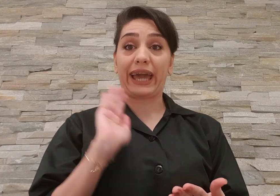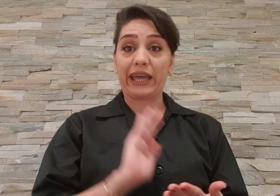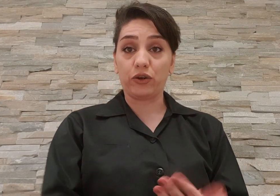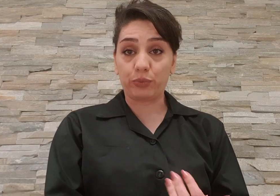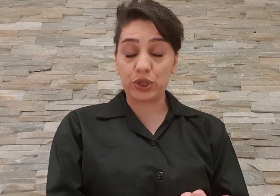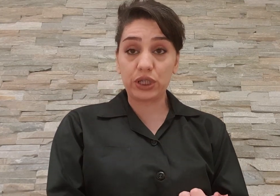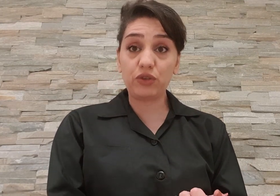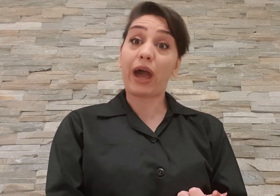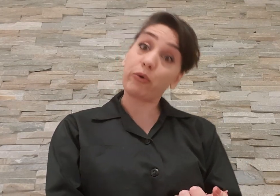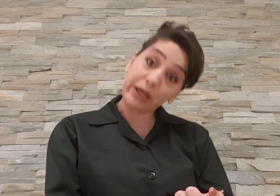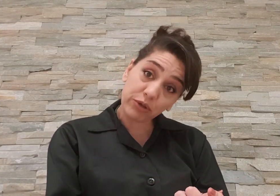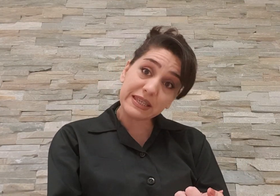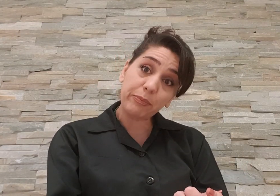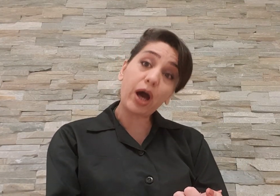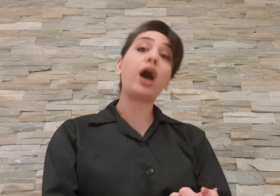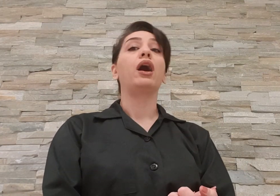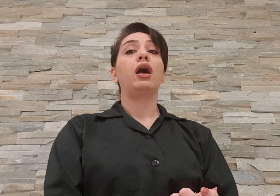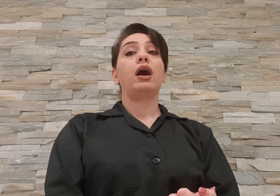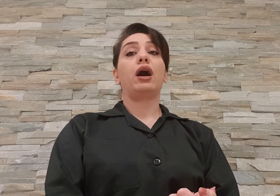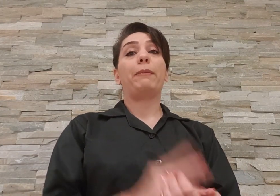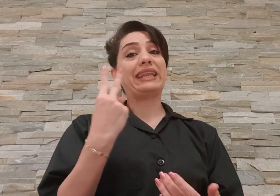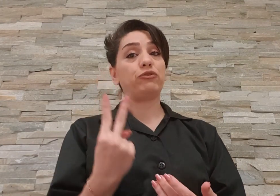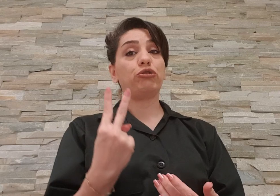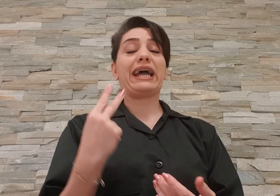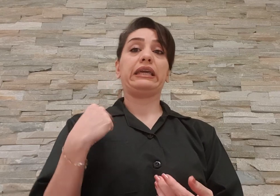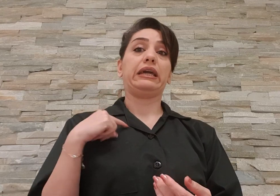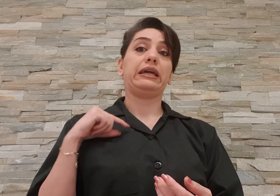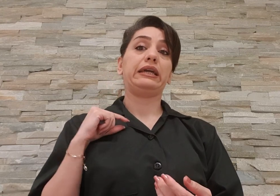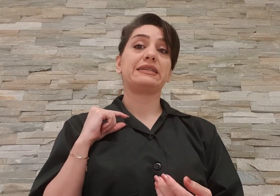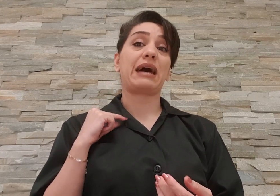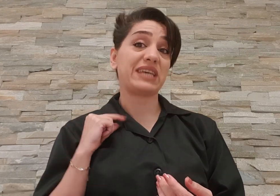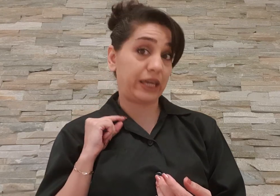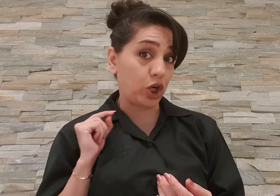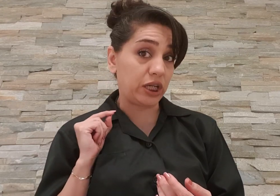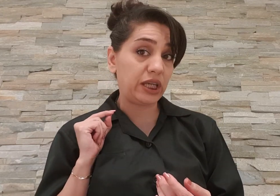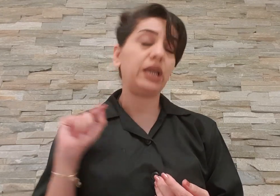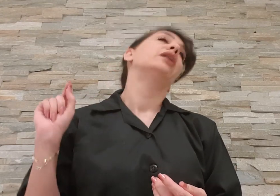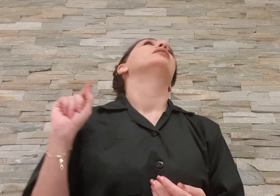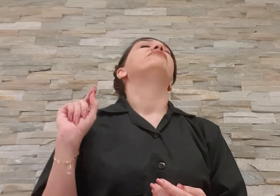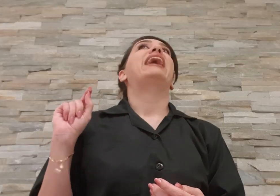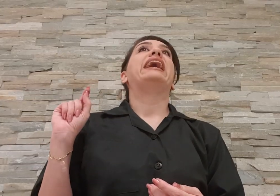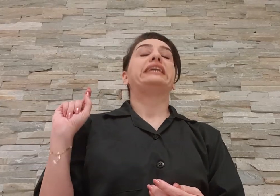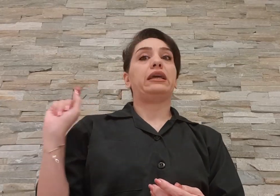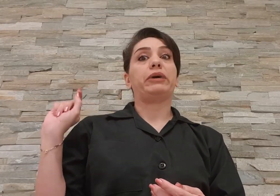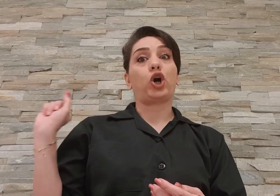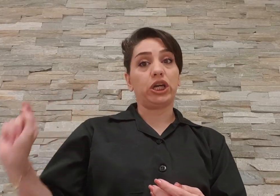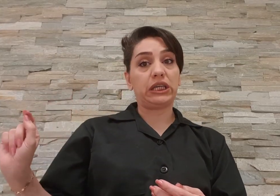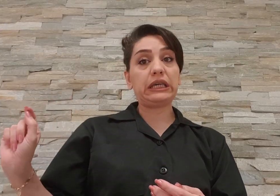خیاد باشید تو همون میدون سپاه بعد در دورنگ این سبز خیاری و کرم خاکی